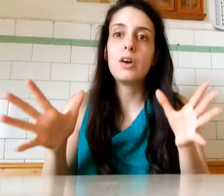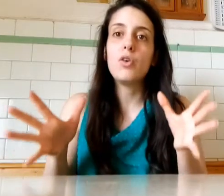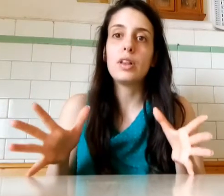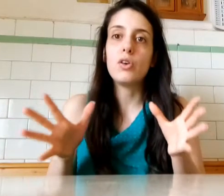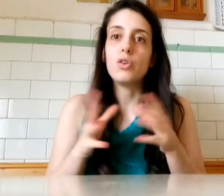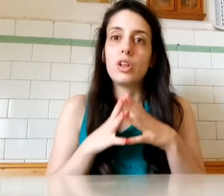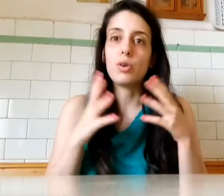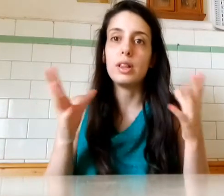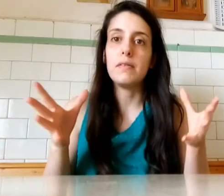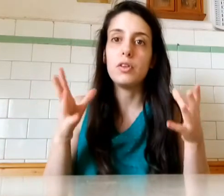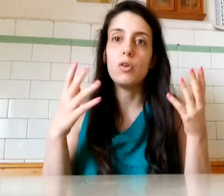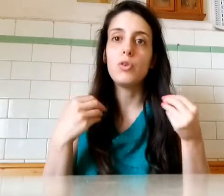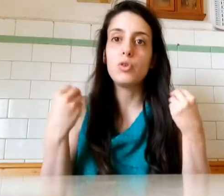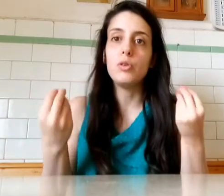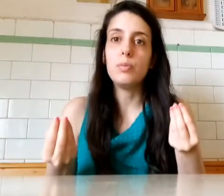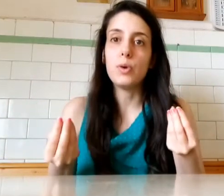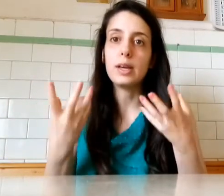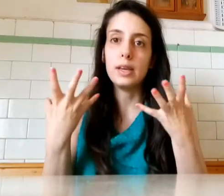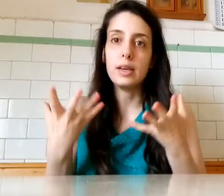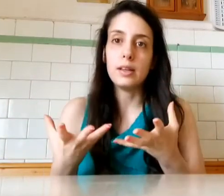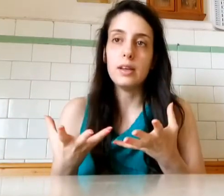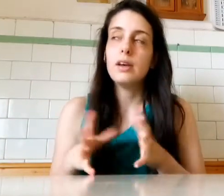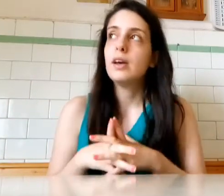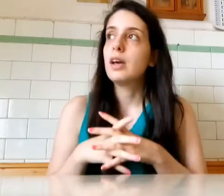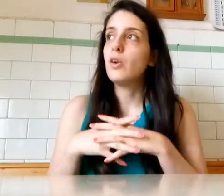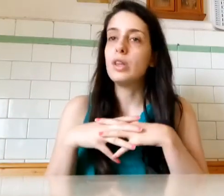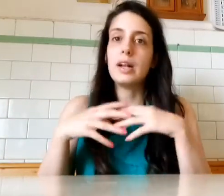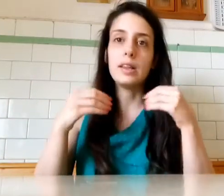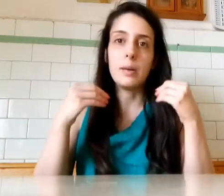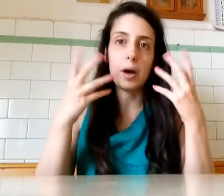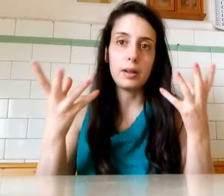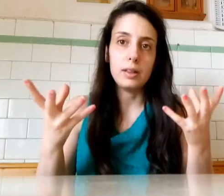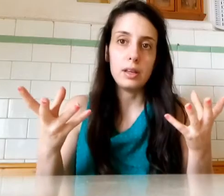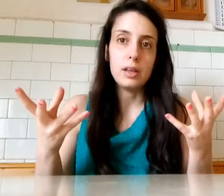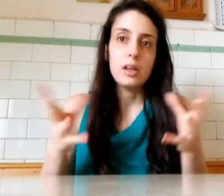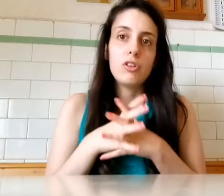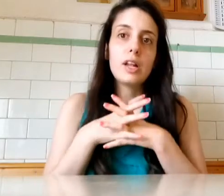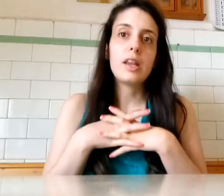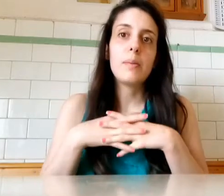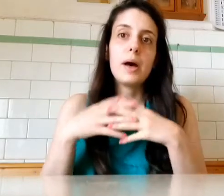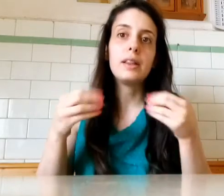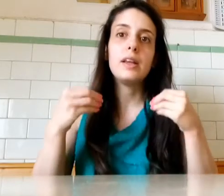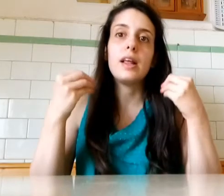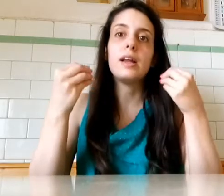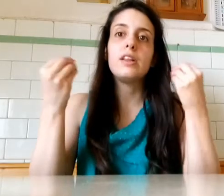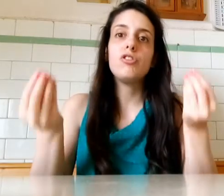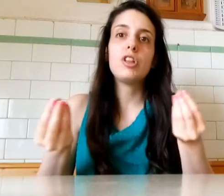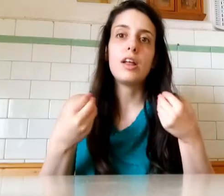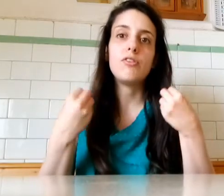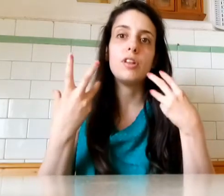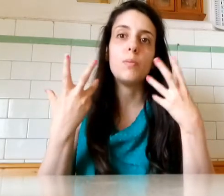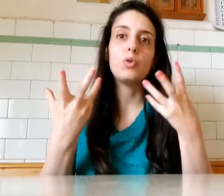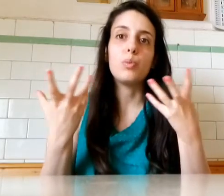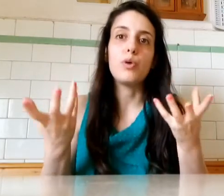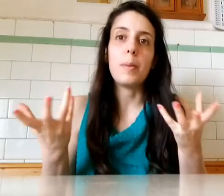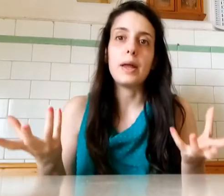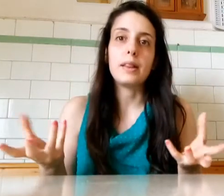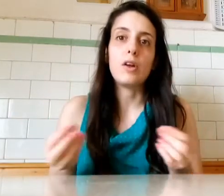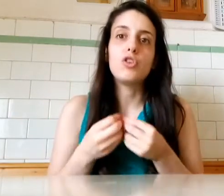cose Io ho notato Che si vedono Molto di più a Chiedi Che non da altre parti C'è da altre parti Nelle grandi città L'azienda è molto più aperta Non so